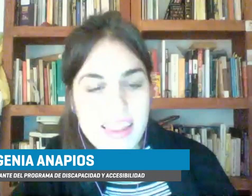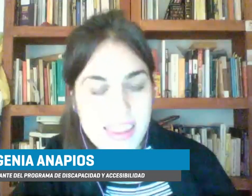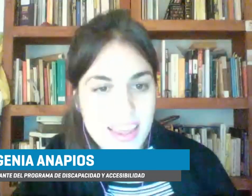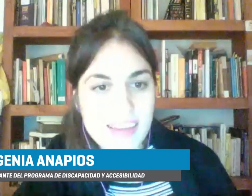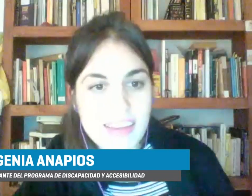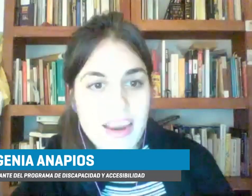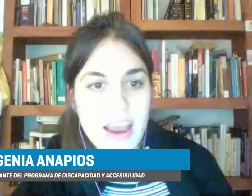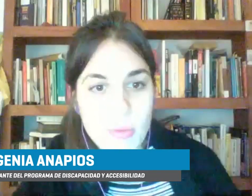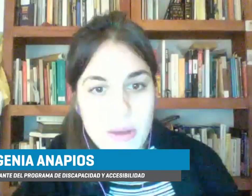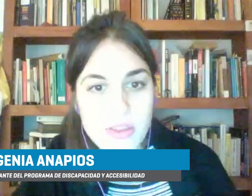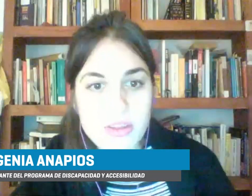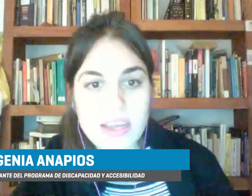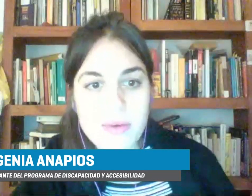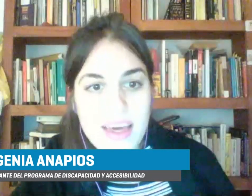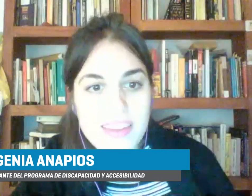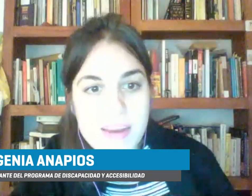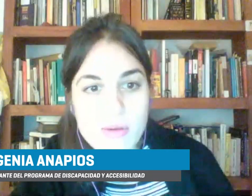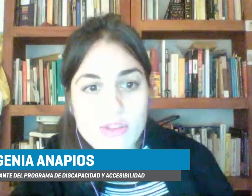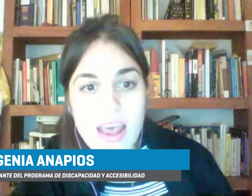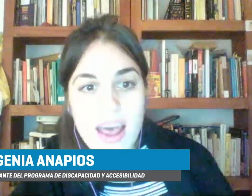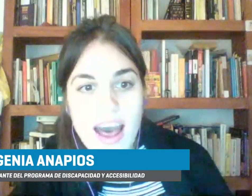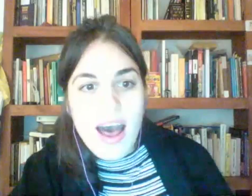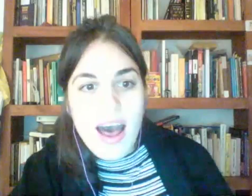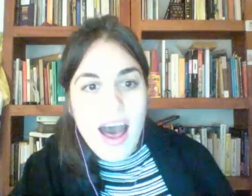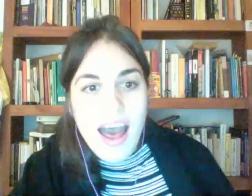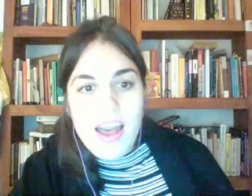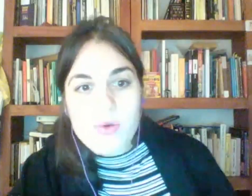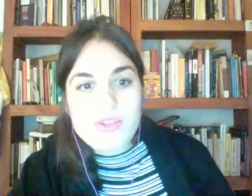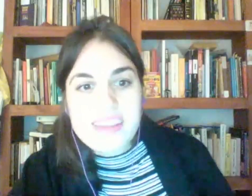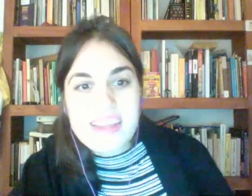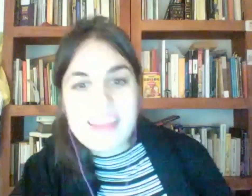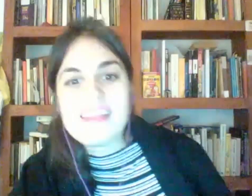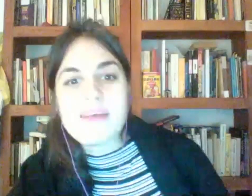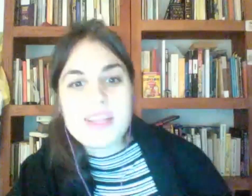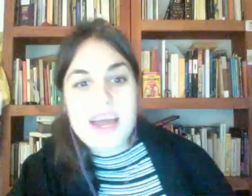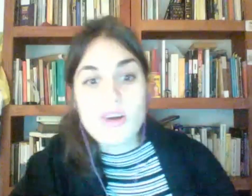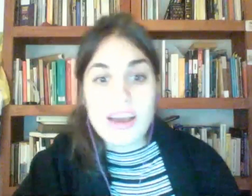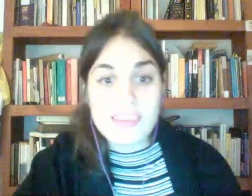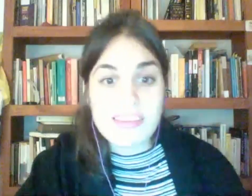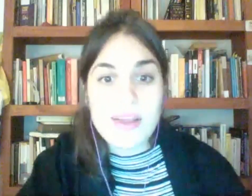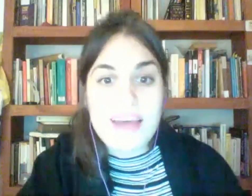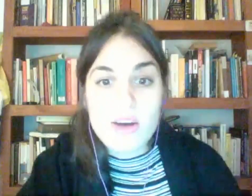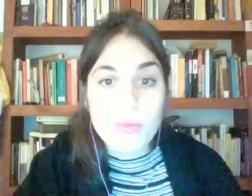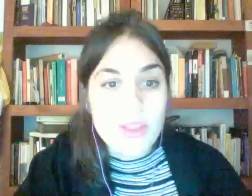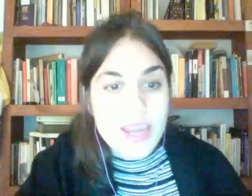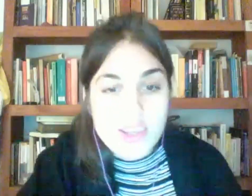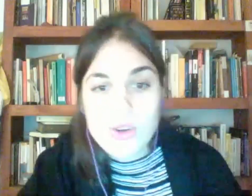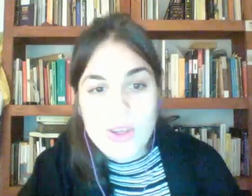Eugenia están acompañando esta actividad tenemos cursantes del seminario la accesibilidad como derecho de